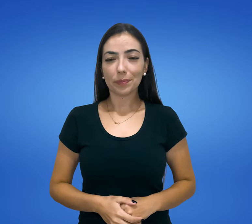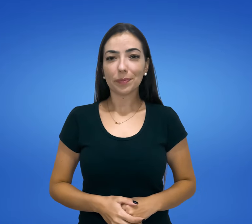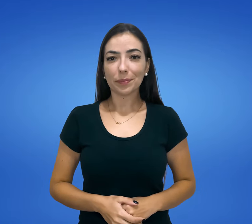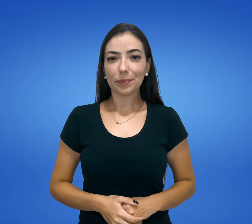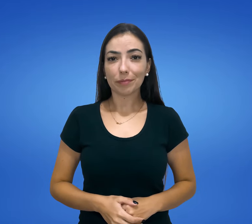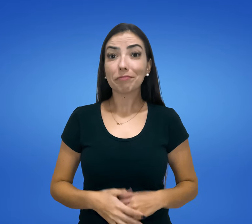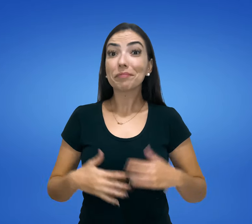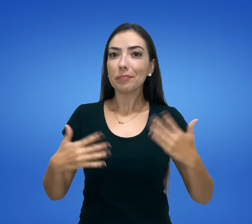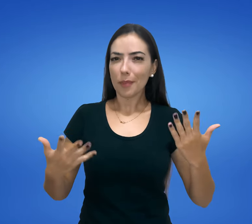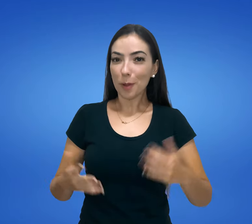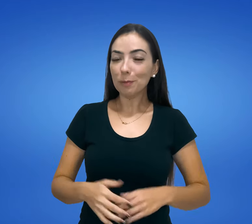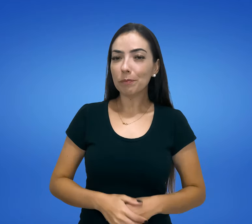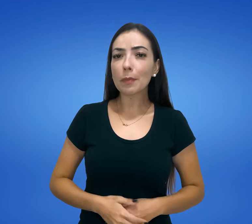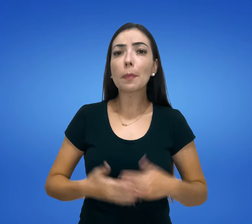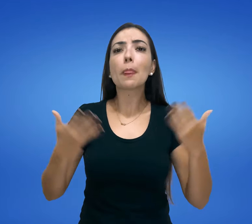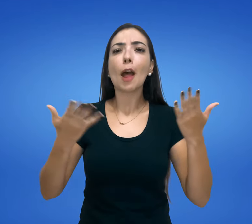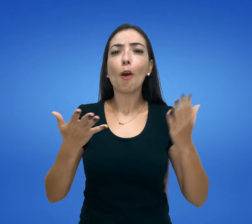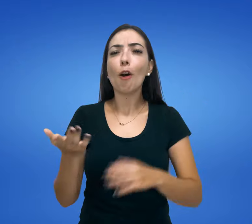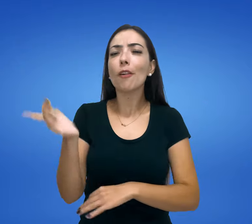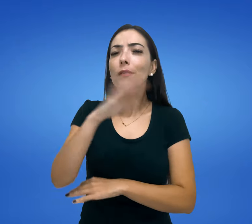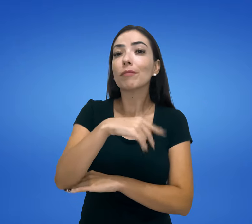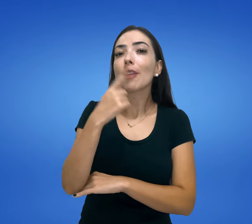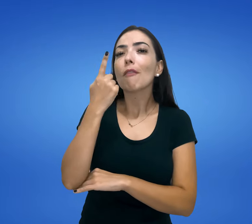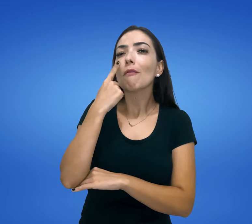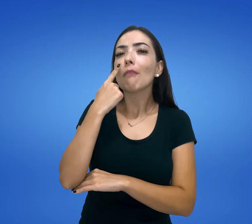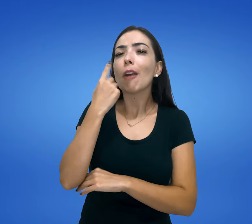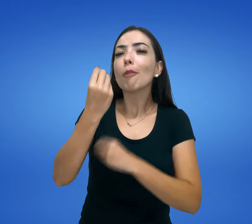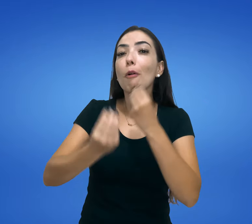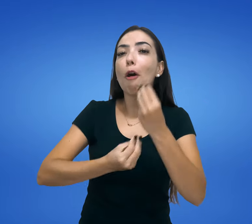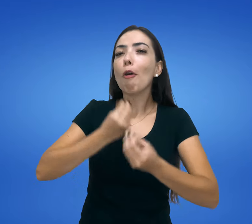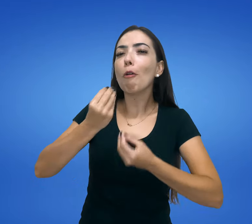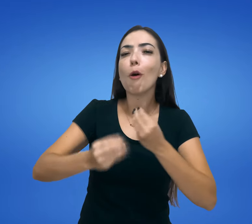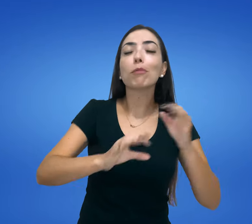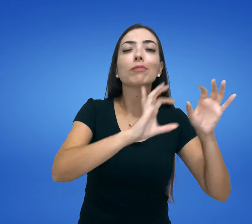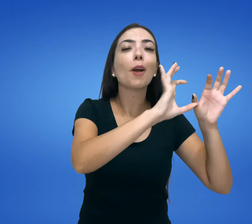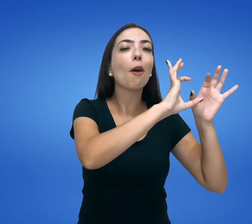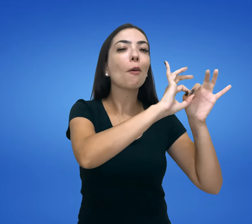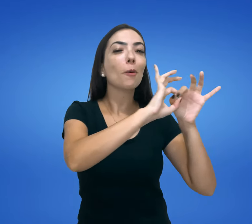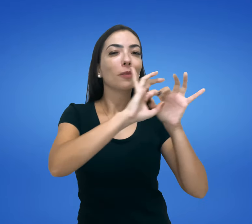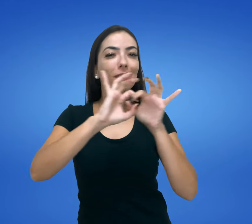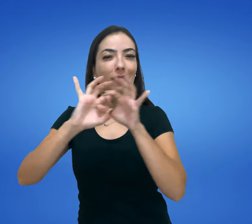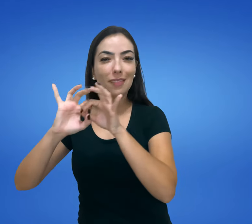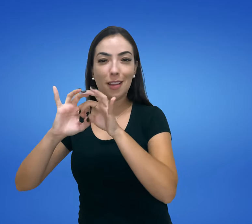Então, agora vamos ver como contextualizá-los na Libras.